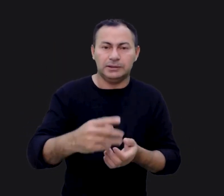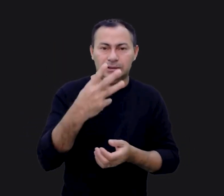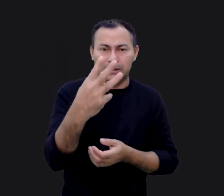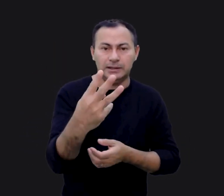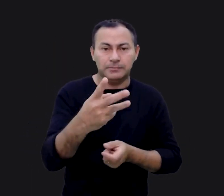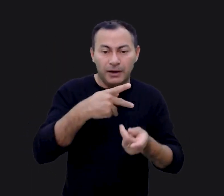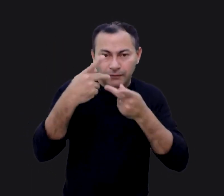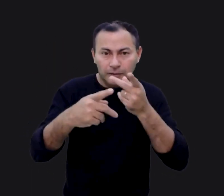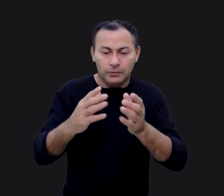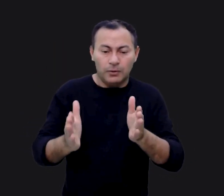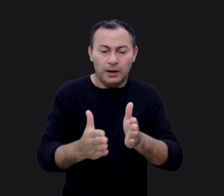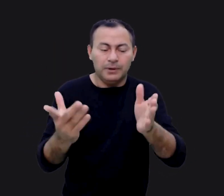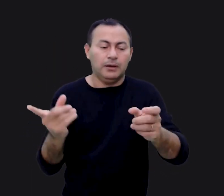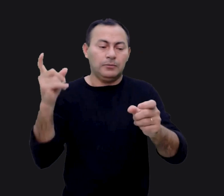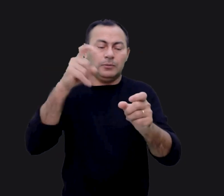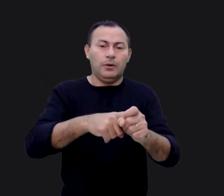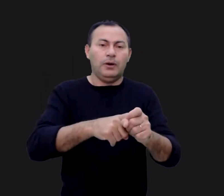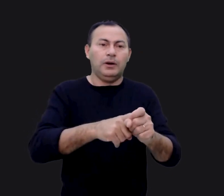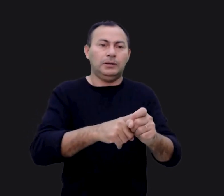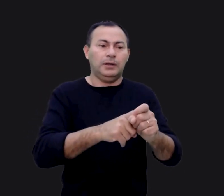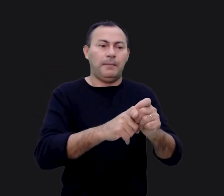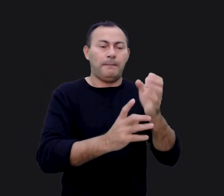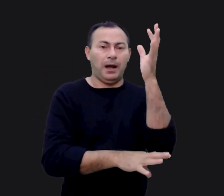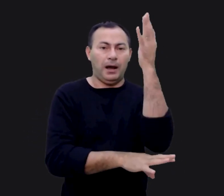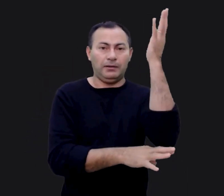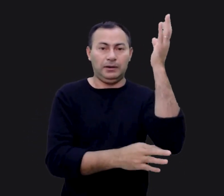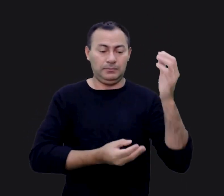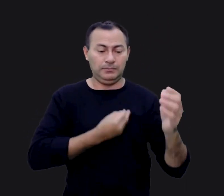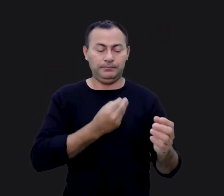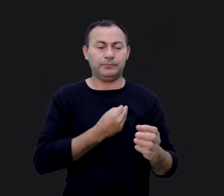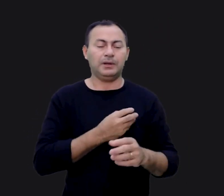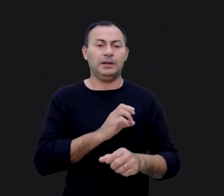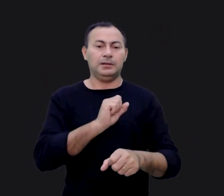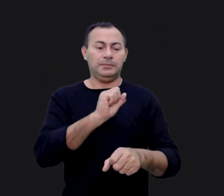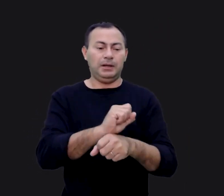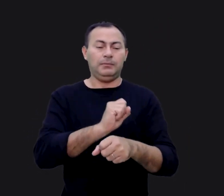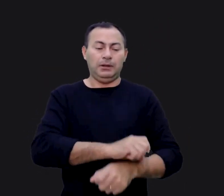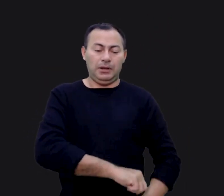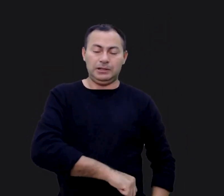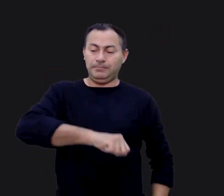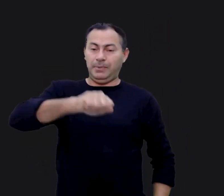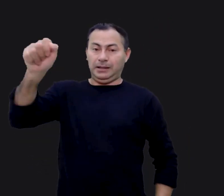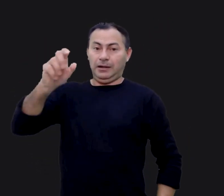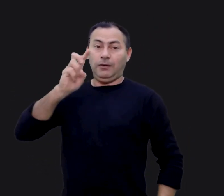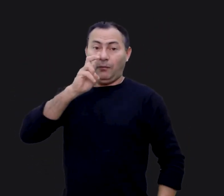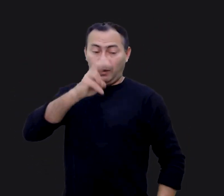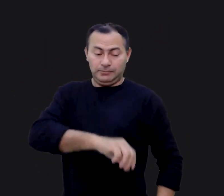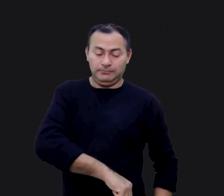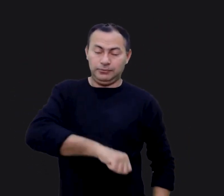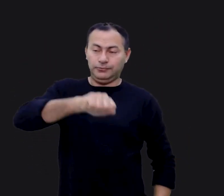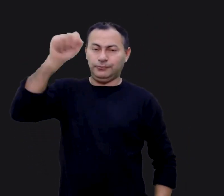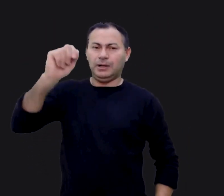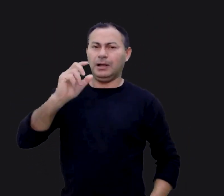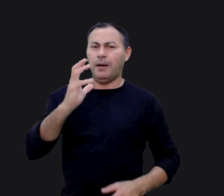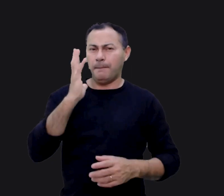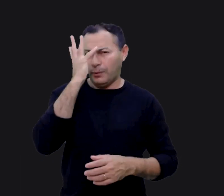3, é nos dito que o caminho de volta para a árvore da vida era guardado por uma espada flamejante. Esta é uma bonita